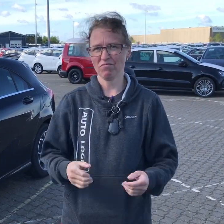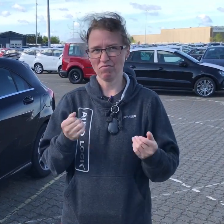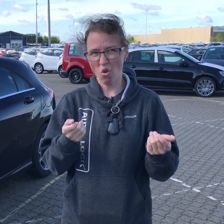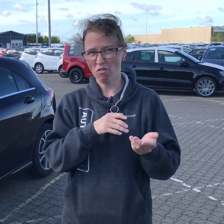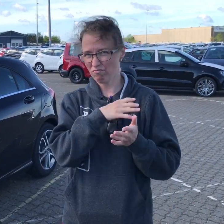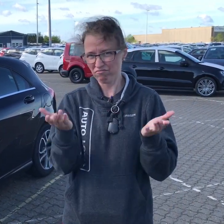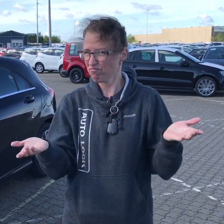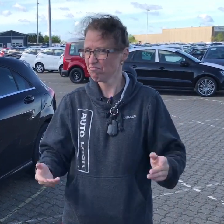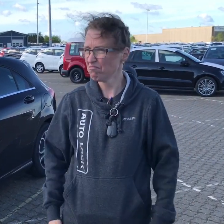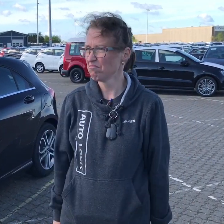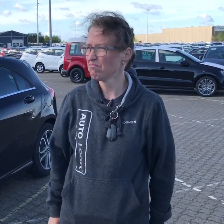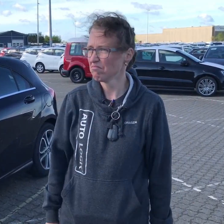Ja, det vidste jeg.